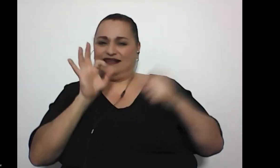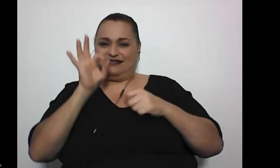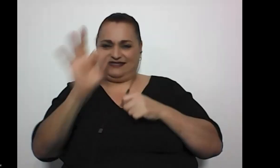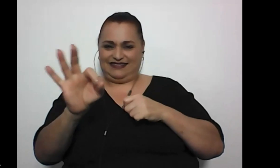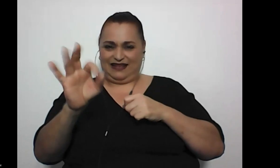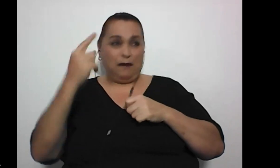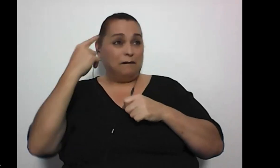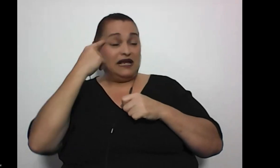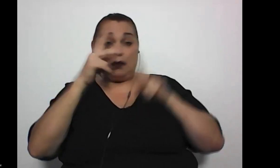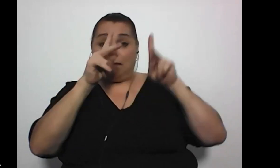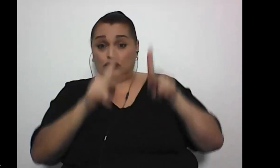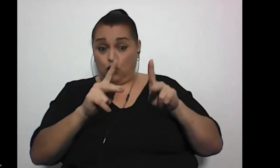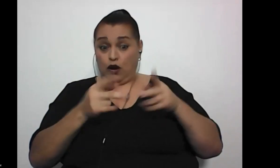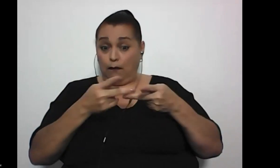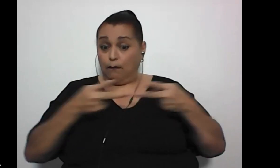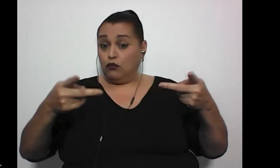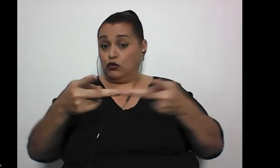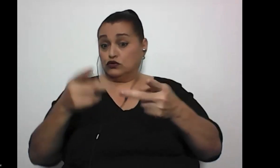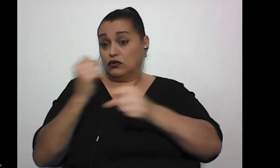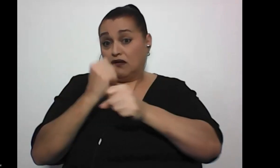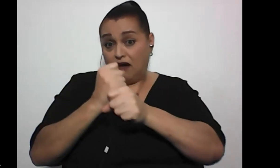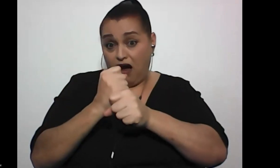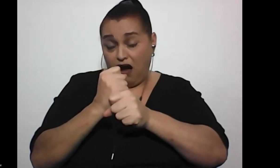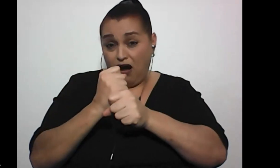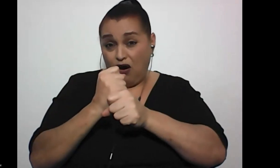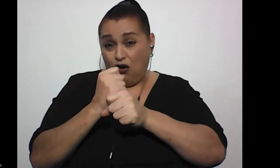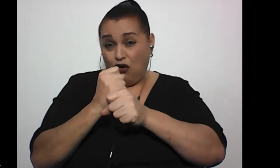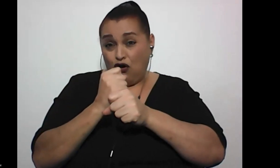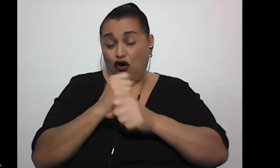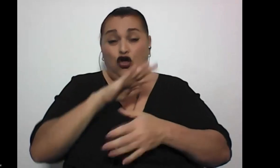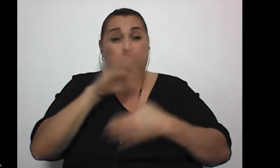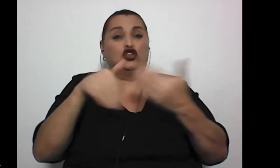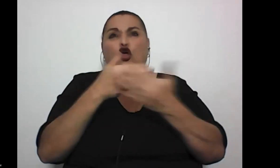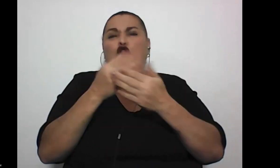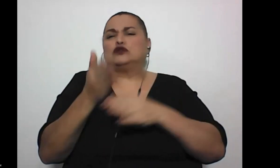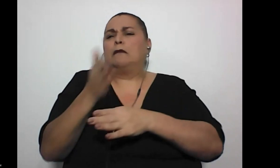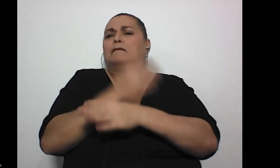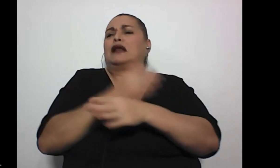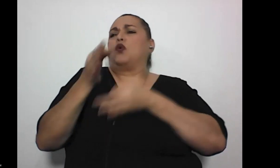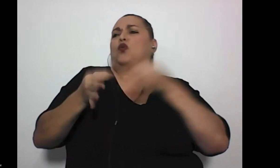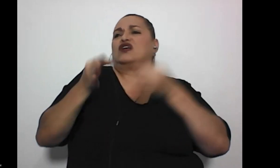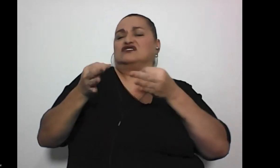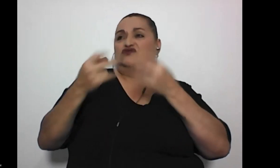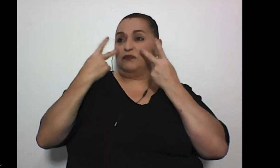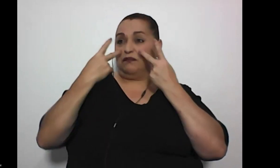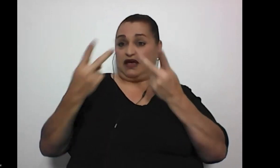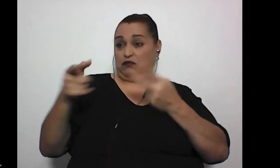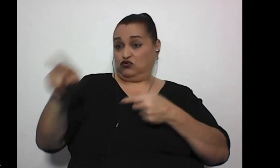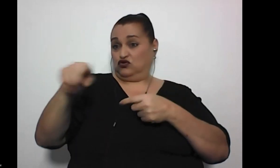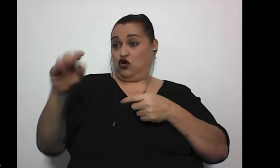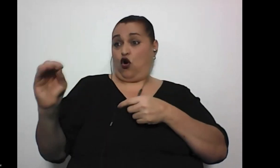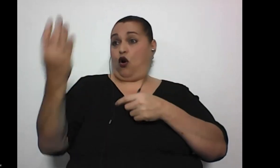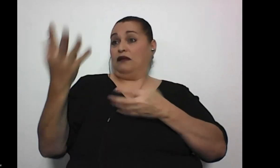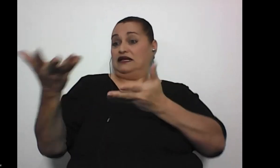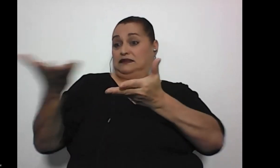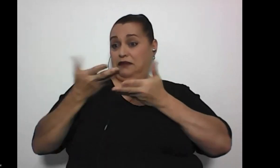persona para un puesto de trabajo y claro, se nos salen todos los prejuicios y vemos a estas muchachas que nos enviaron el currículo y